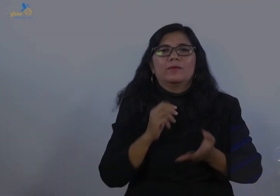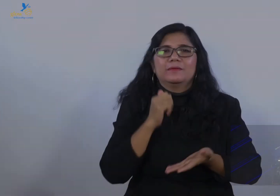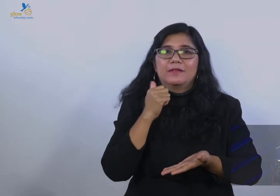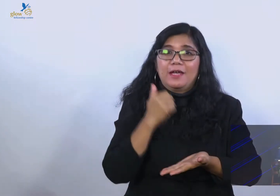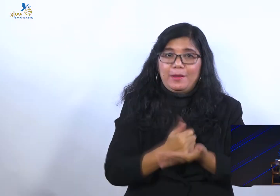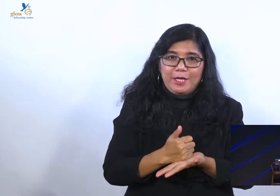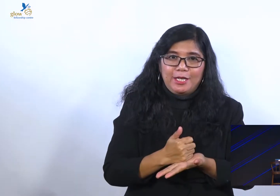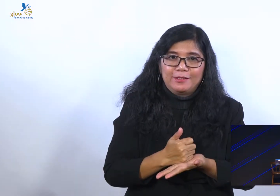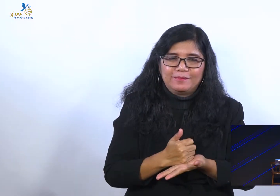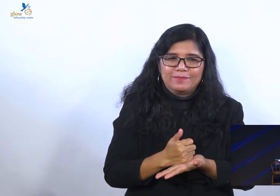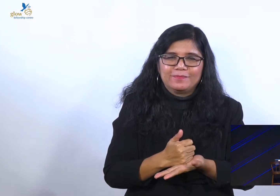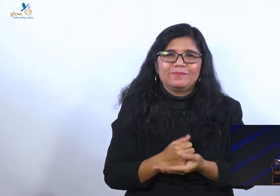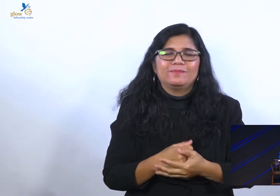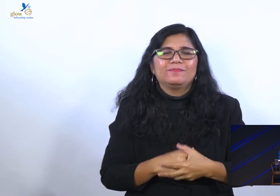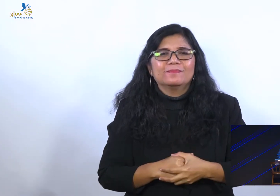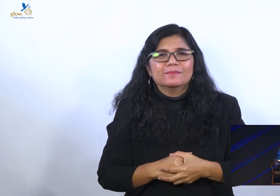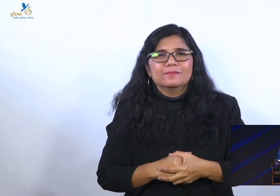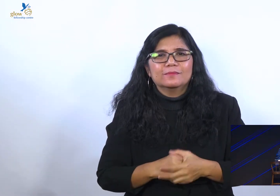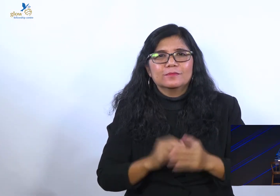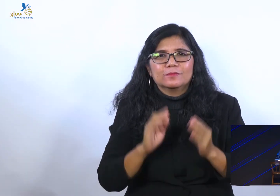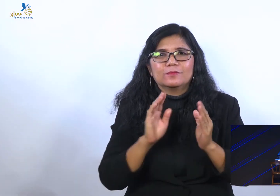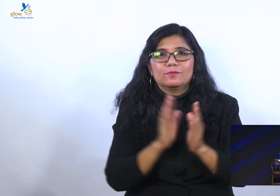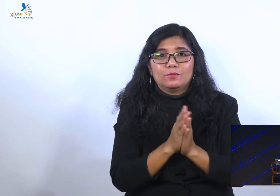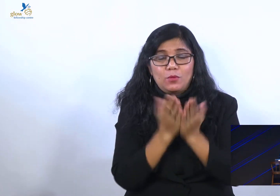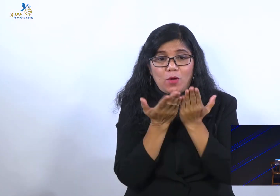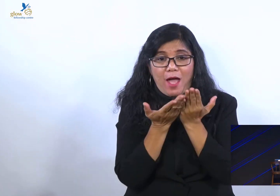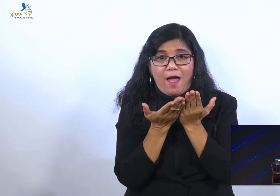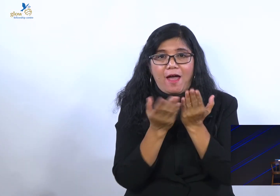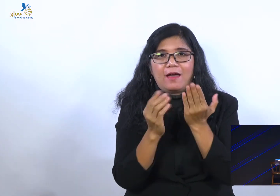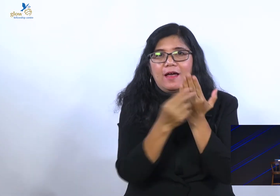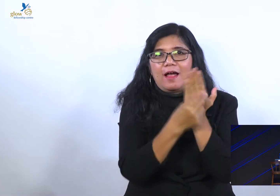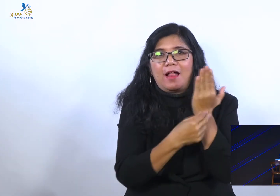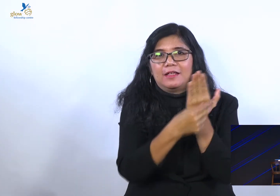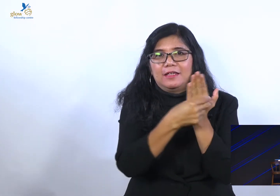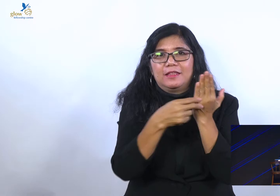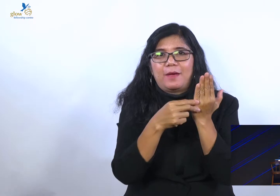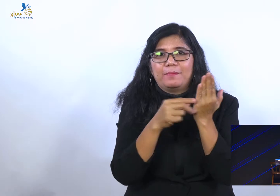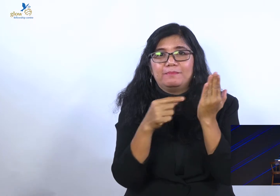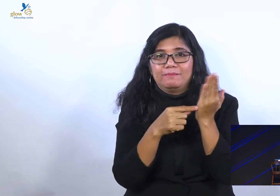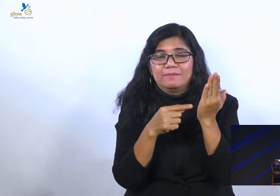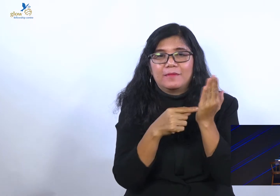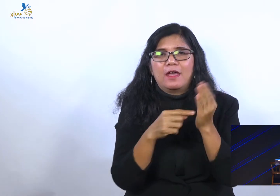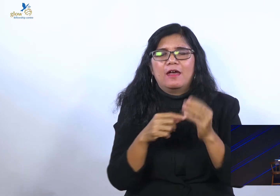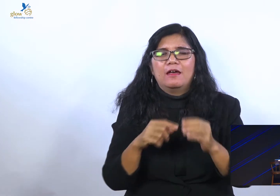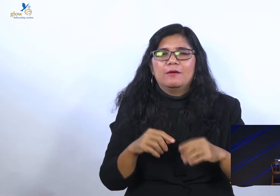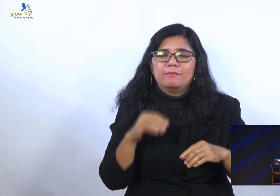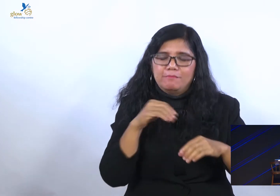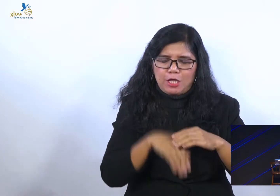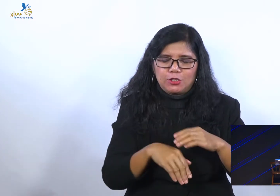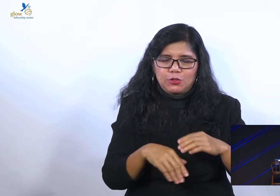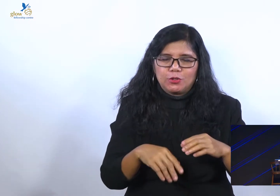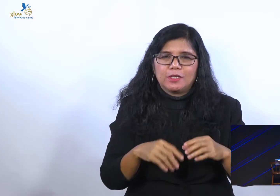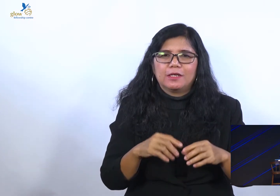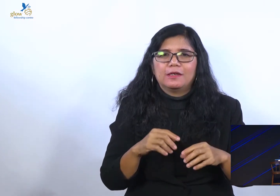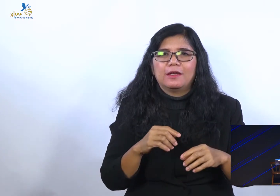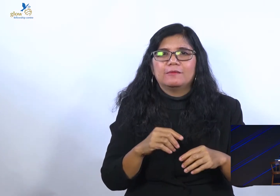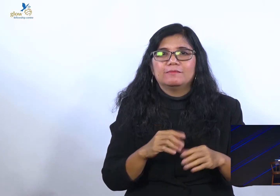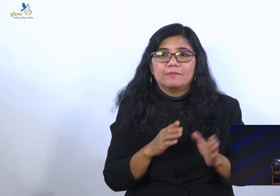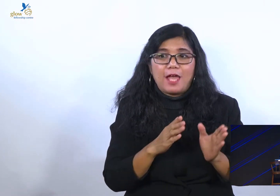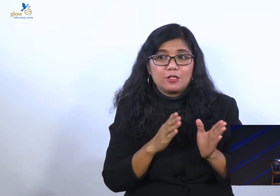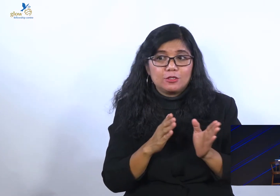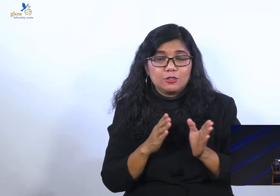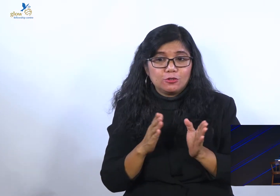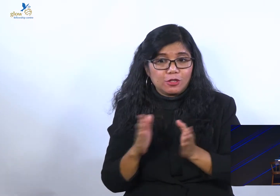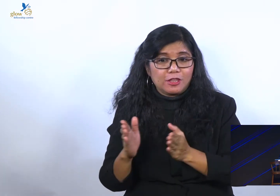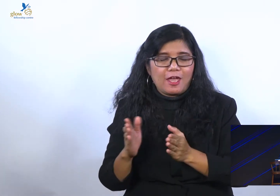Great, nah bukan kitab kita sama-sama, hari ini kita masuk pada pembahasan selanjutnya, saudara